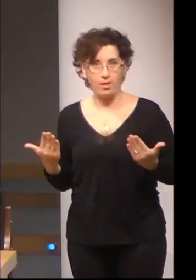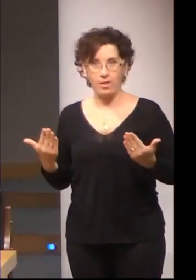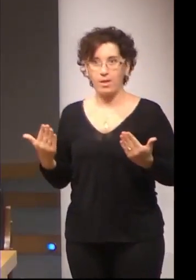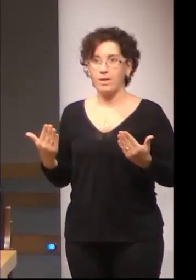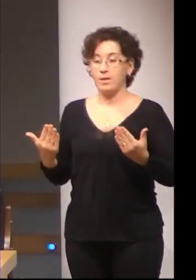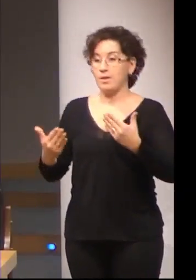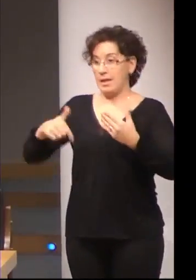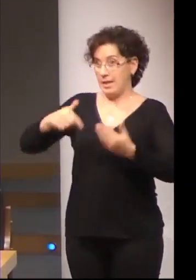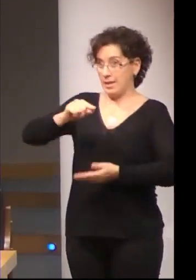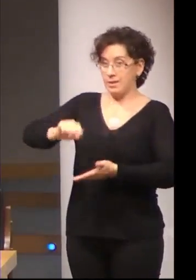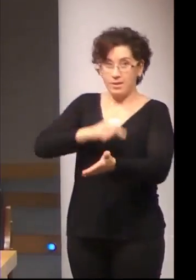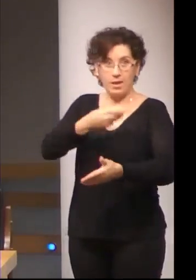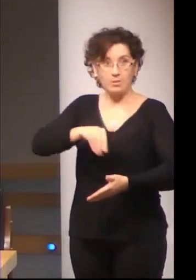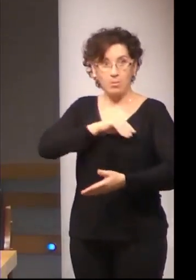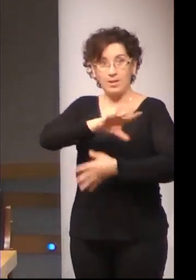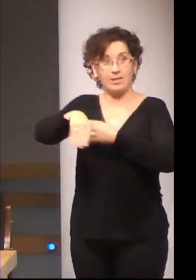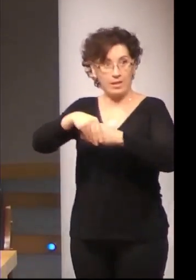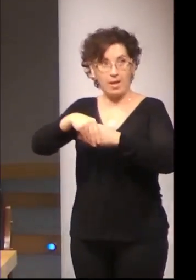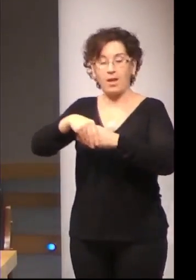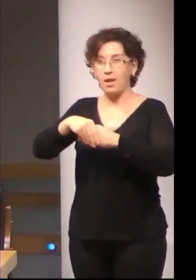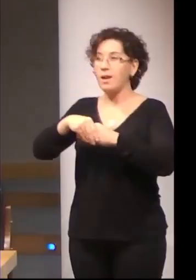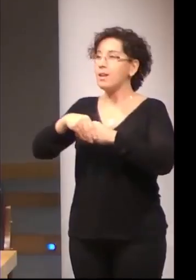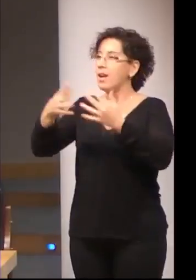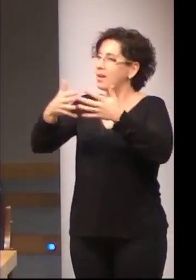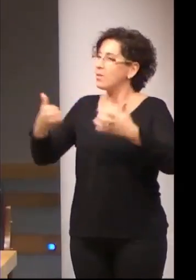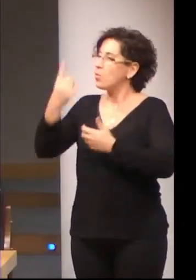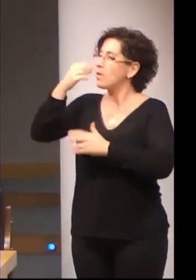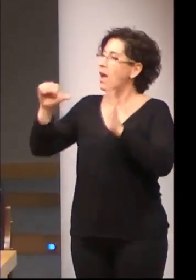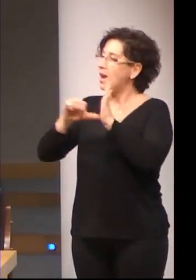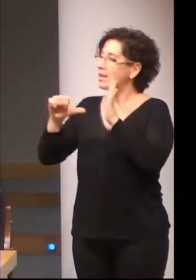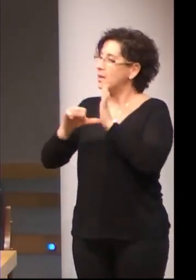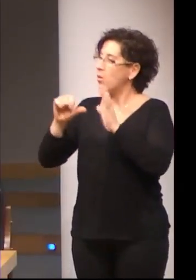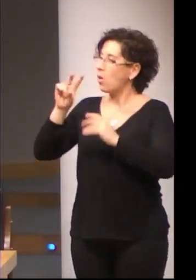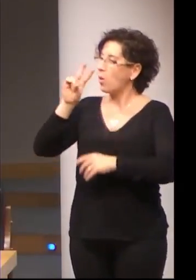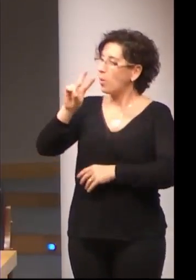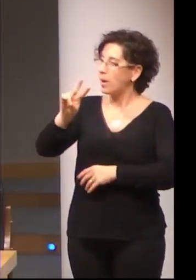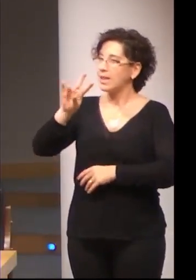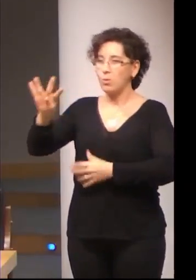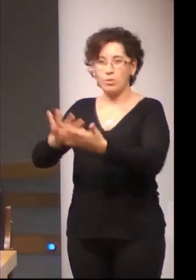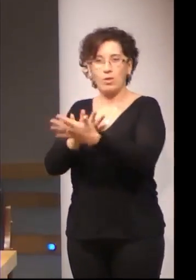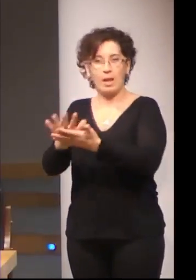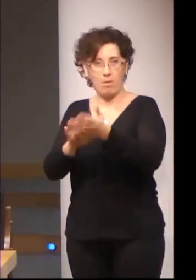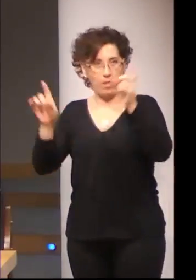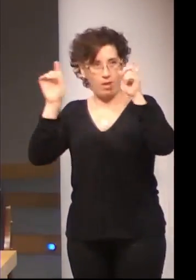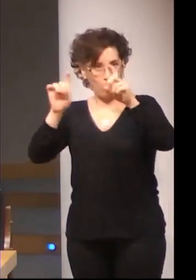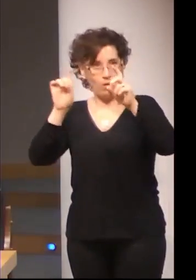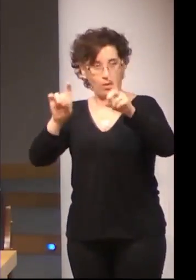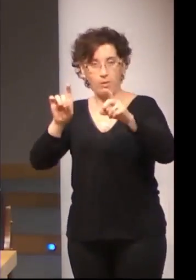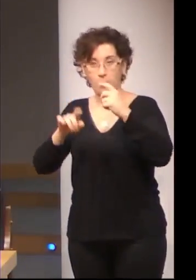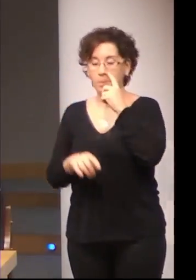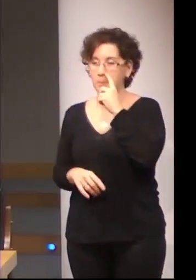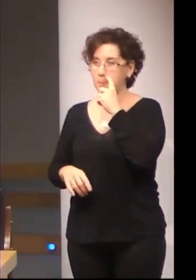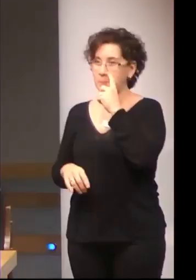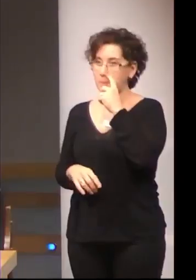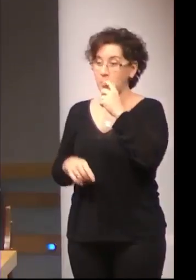facultativo. Y ahí el artículo 24, dedicado a la educación, pues, de alguna manera,